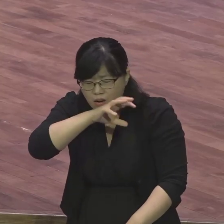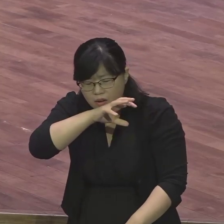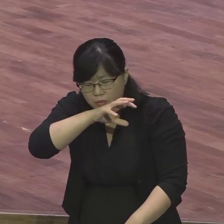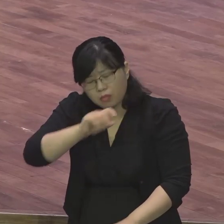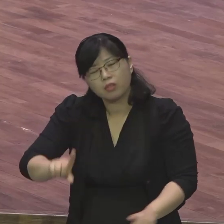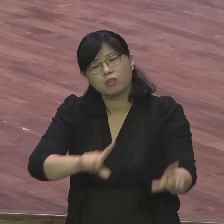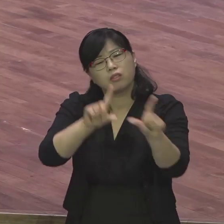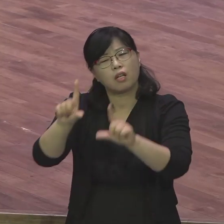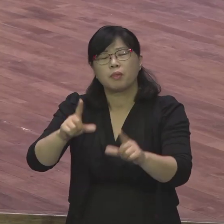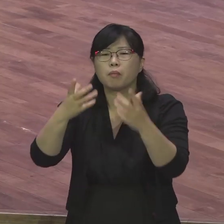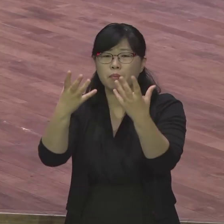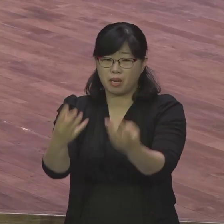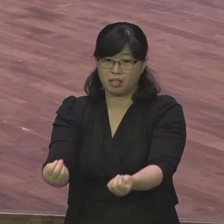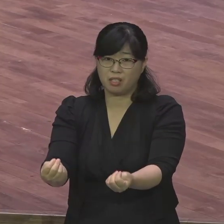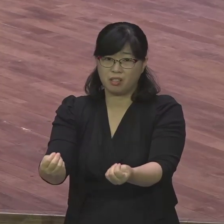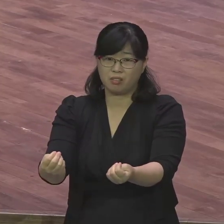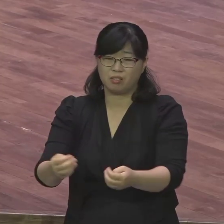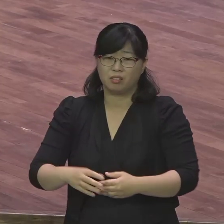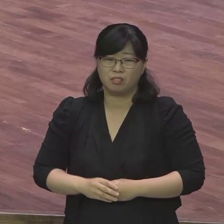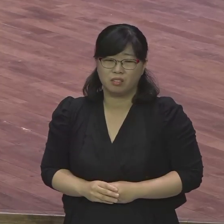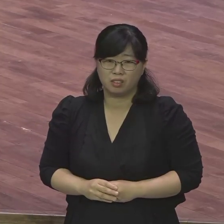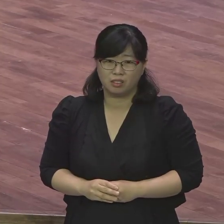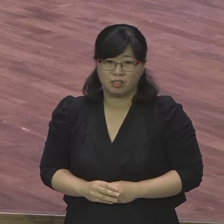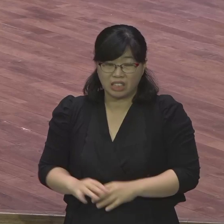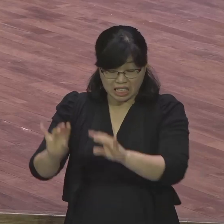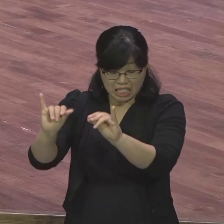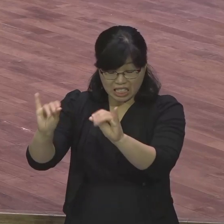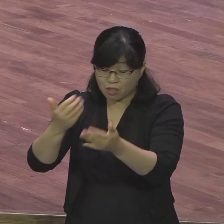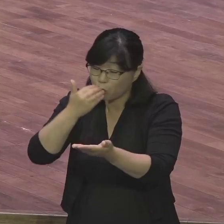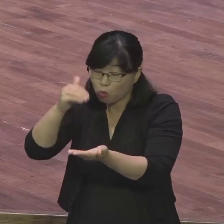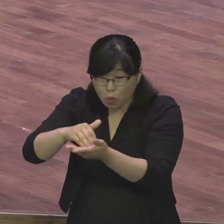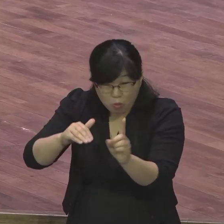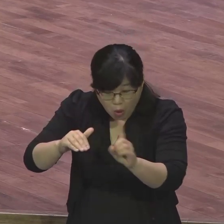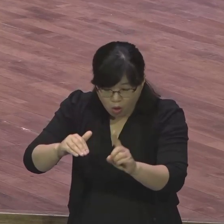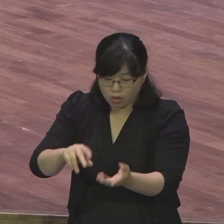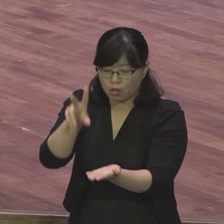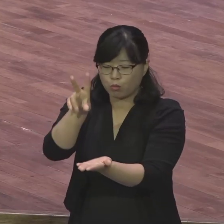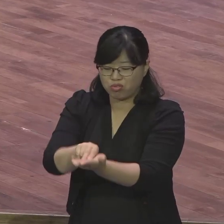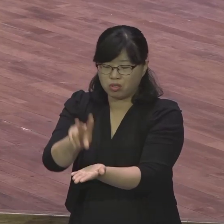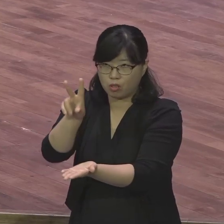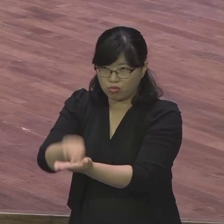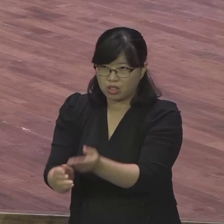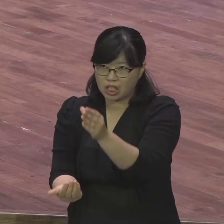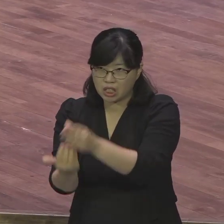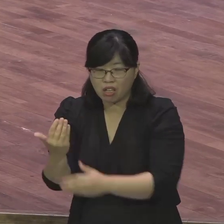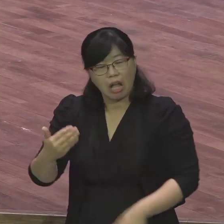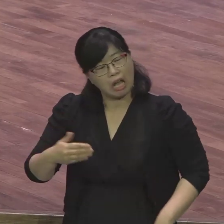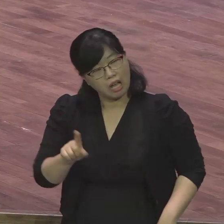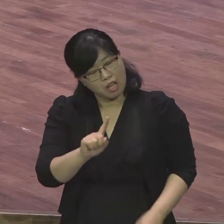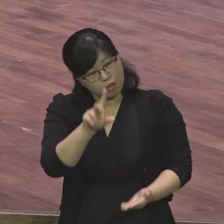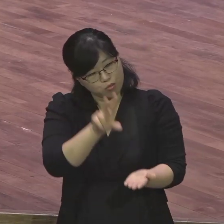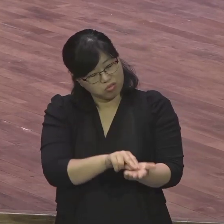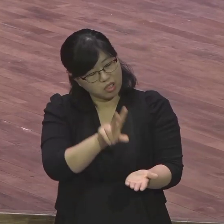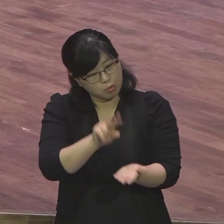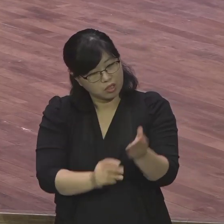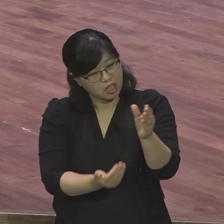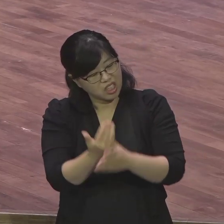살아요. 다시 말하면 문제와 사건 앞에 다 속고 살고 있어요. 속고 살고 있어요.